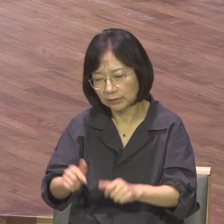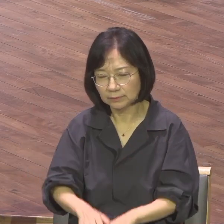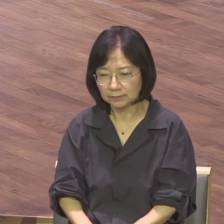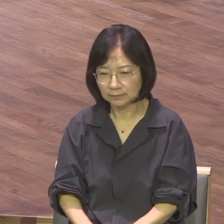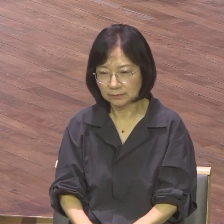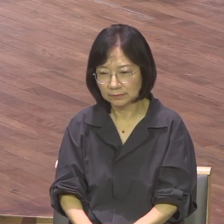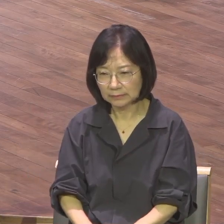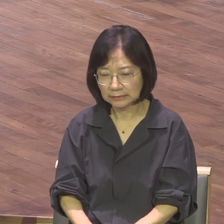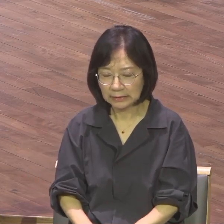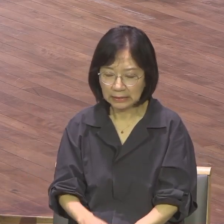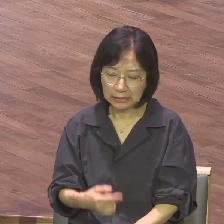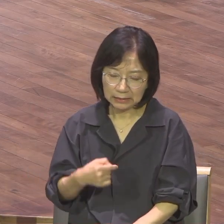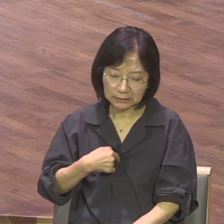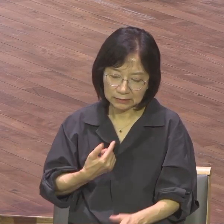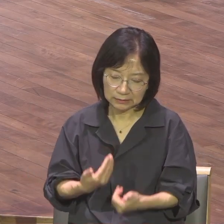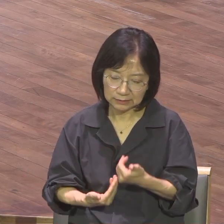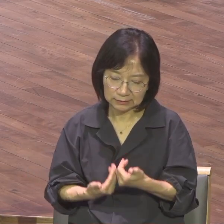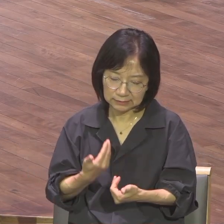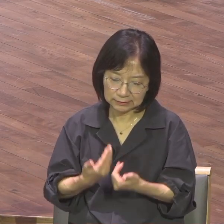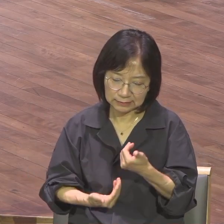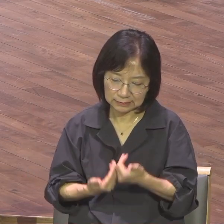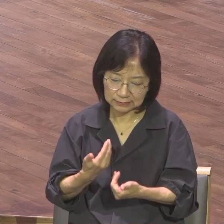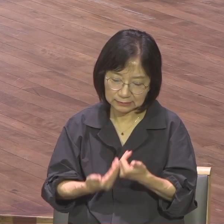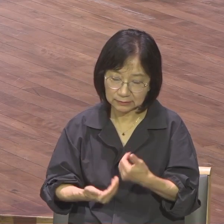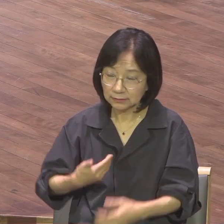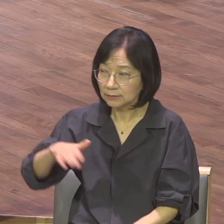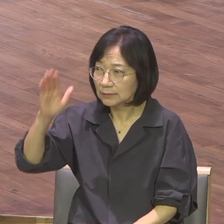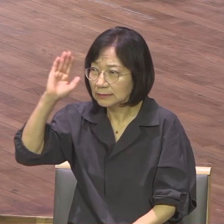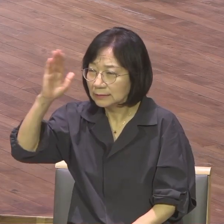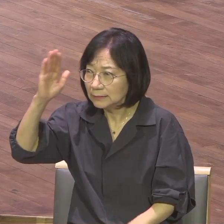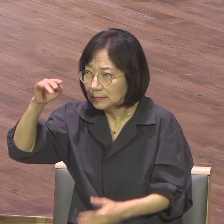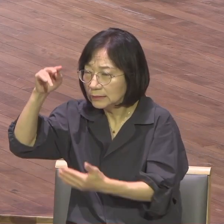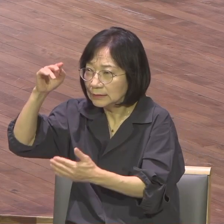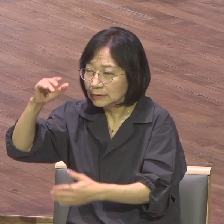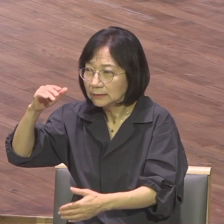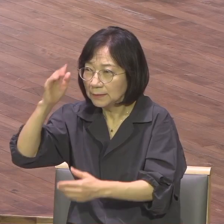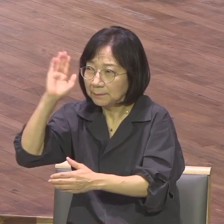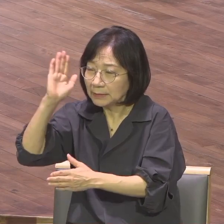딜레마에 빠져요 메시지는 맞는데 들어보니까 나는 안 되고 있거든요